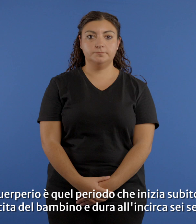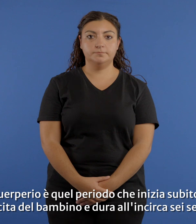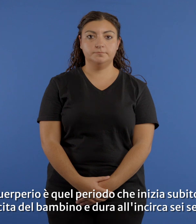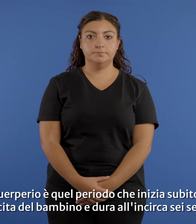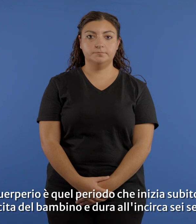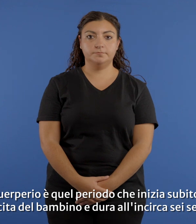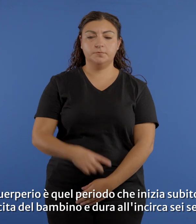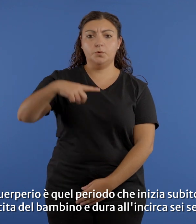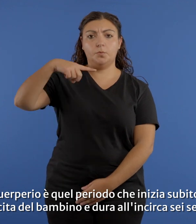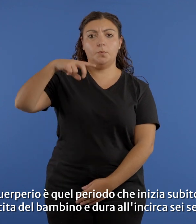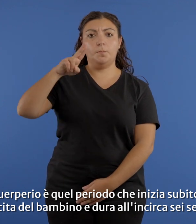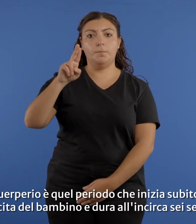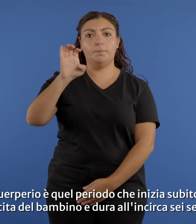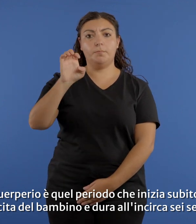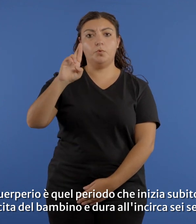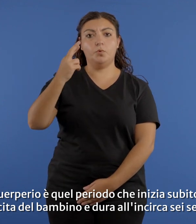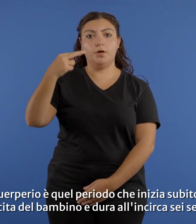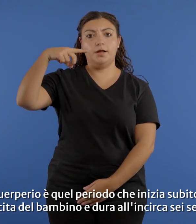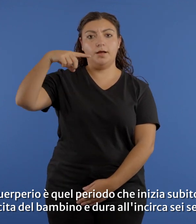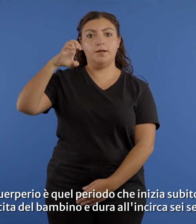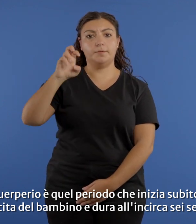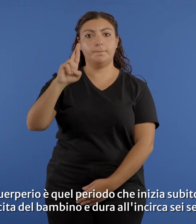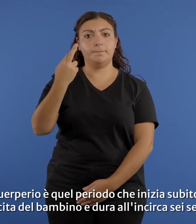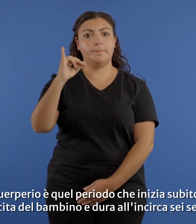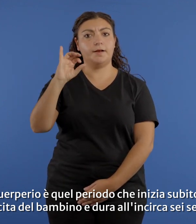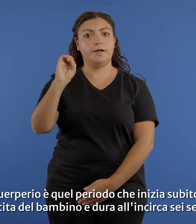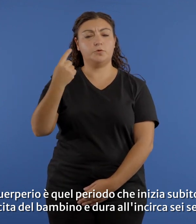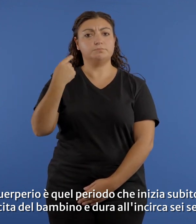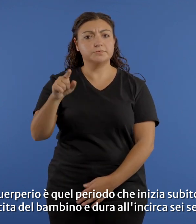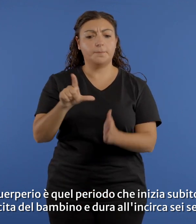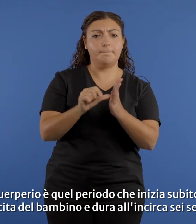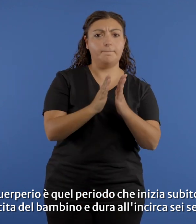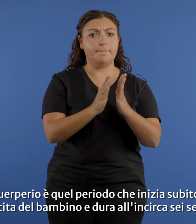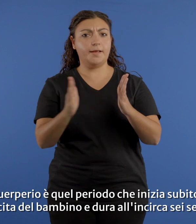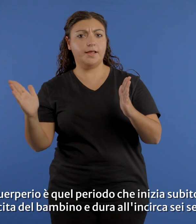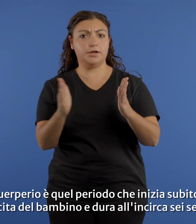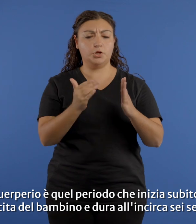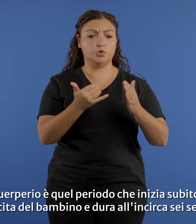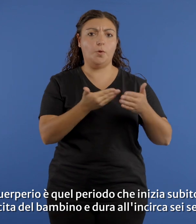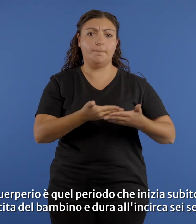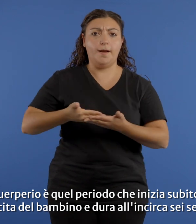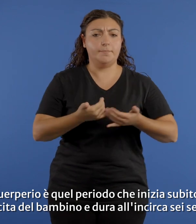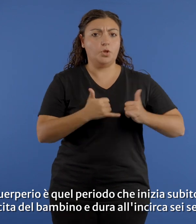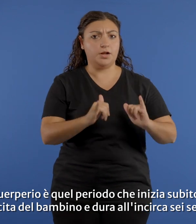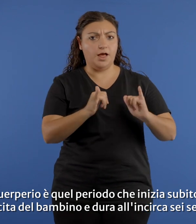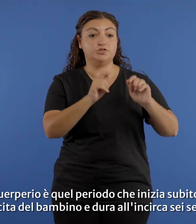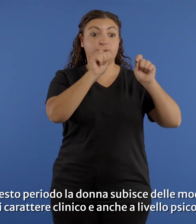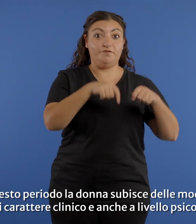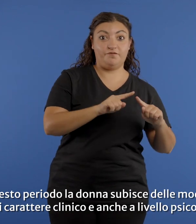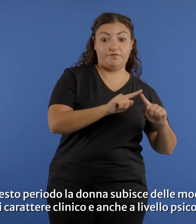Il puerperio è quel periodo che inizia subito dopo la nascita del bambino e dura all'incirca sei settimane. In questo